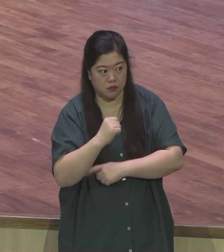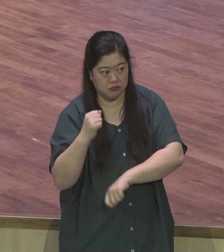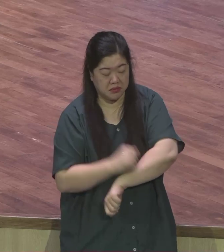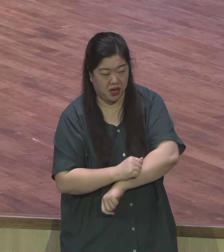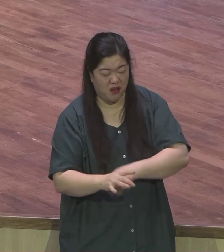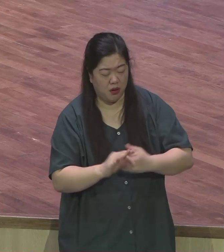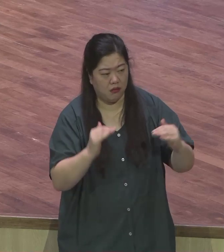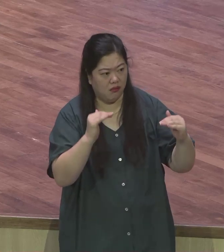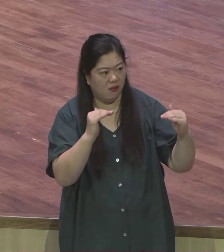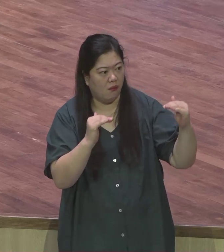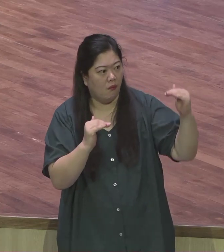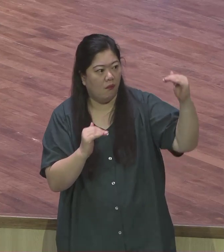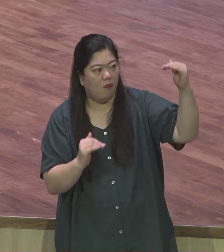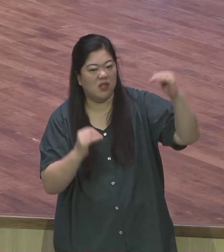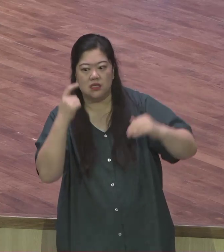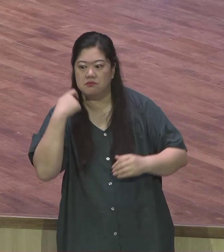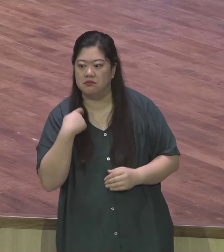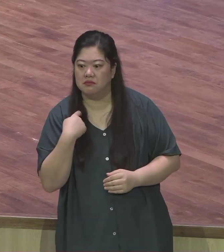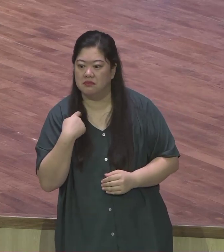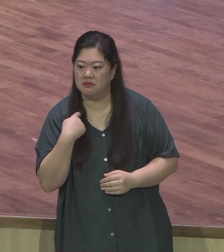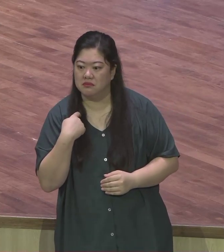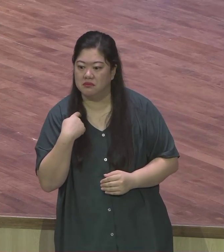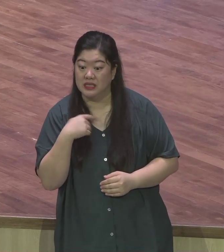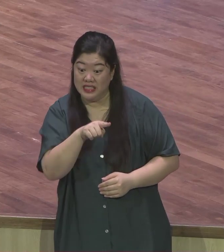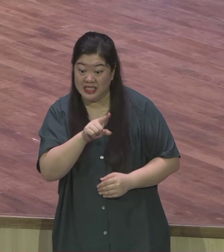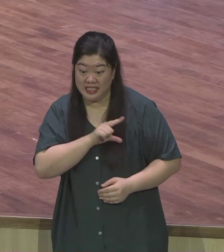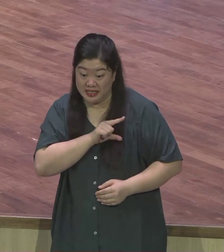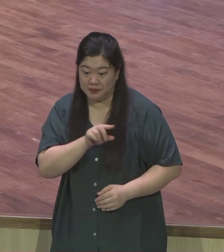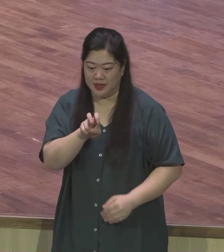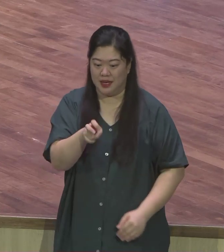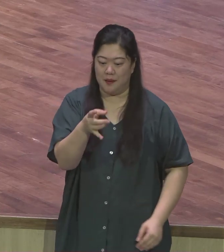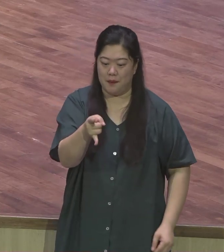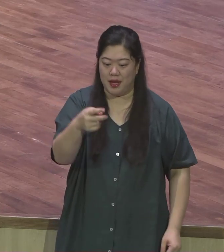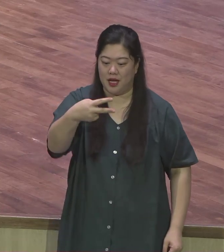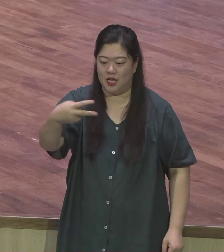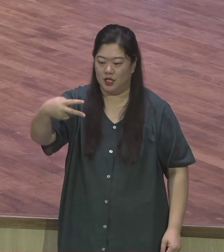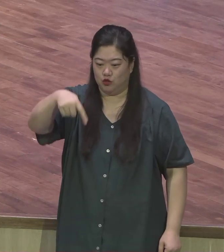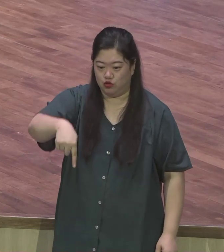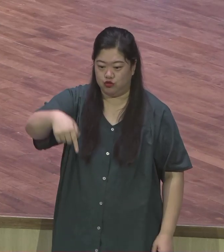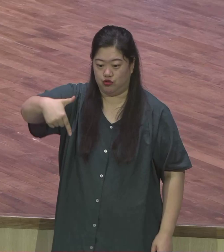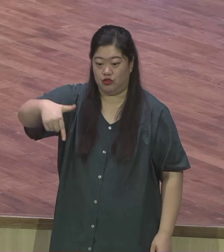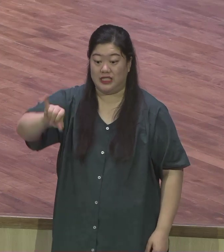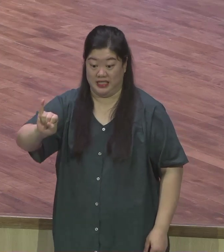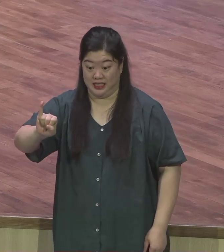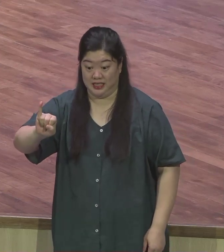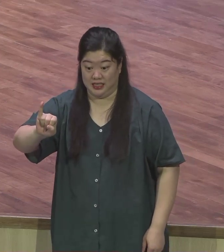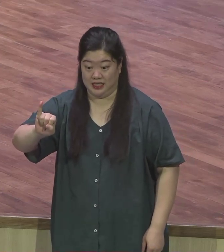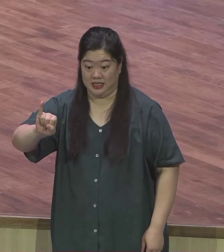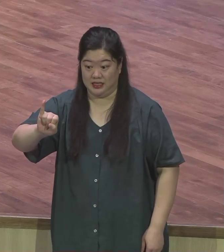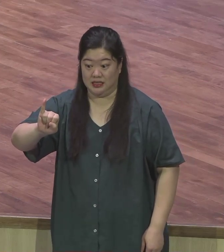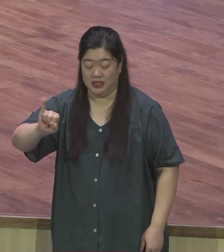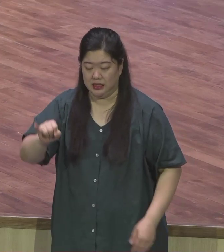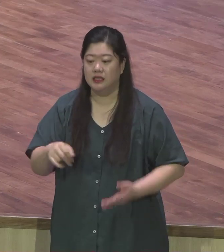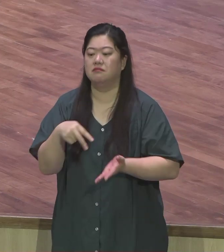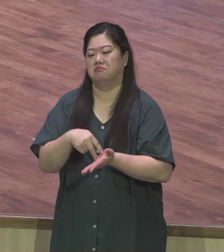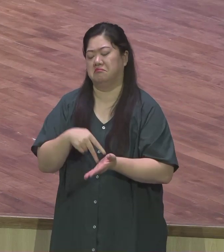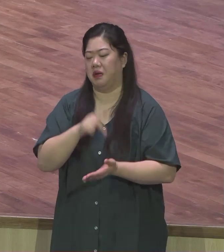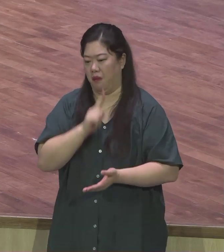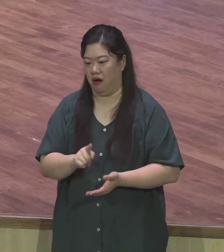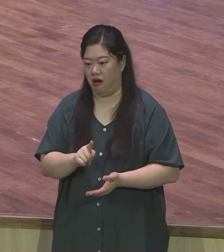거인족숙들을 만나죠 그들 앞에 보니까 우리는 메뚜기 우리는 그들의 밥이다 라고 얘기합니다 우리는